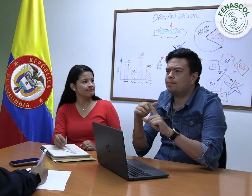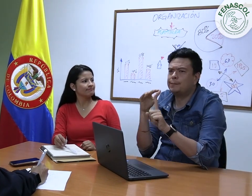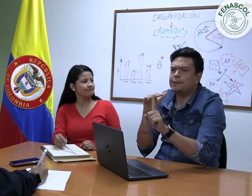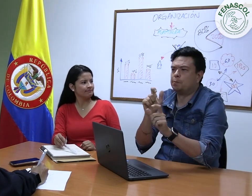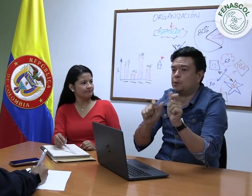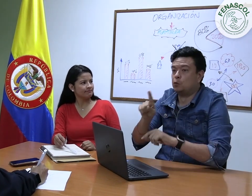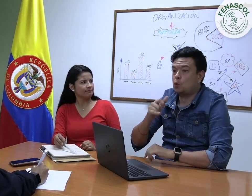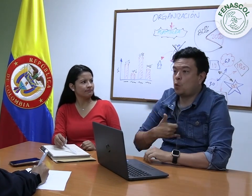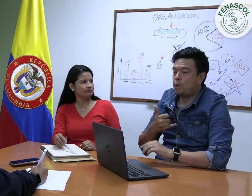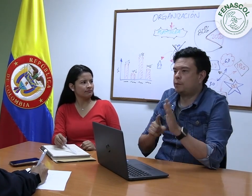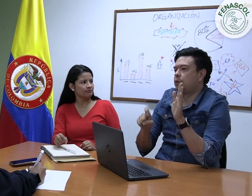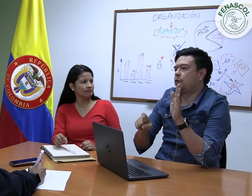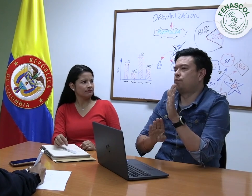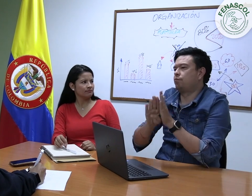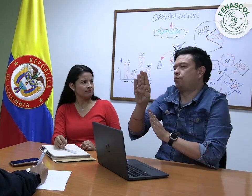esos jóvenes crezca. Es necesario.